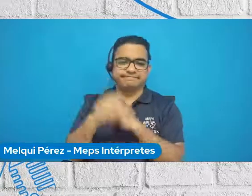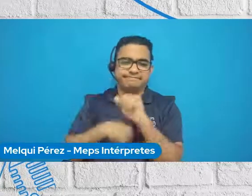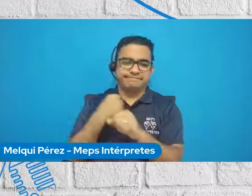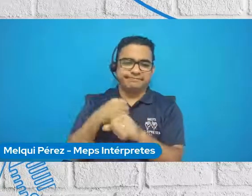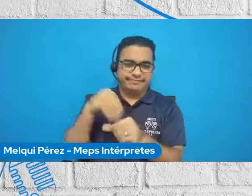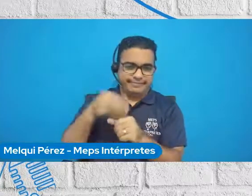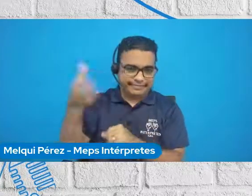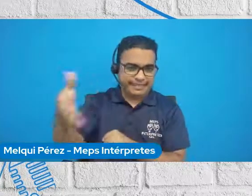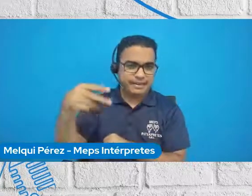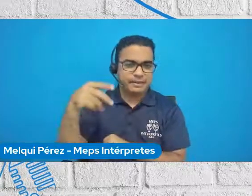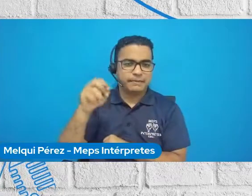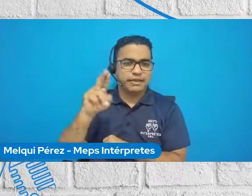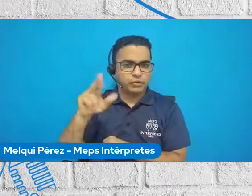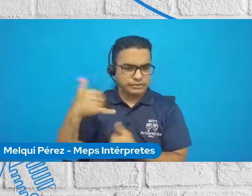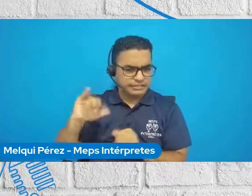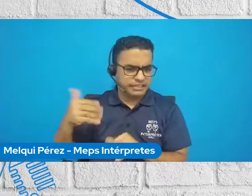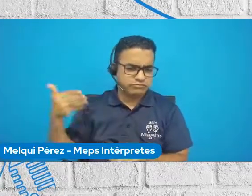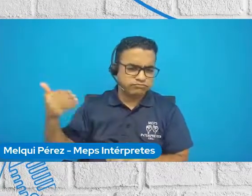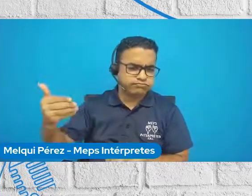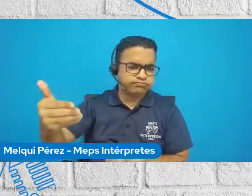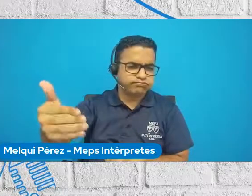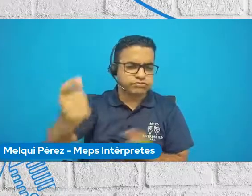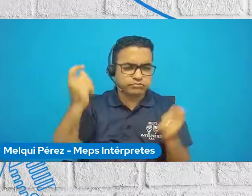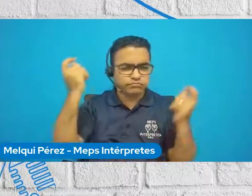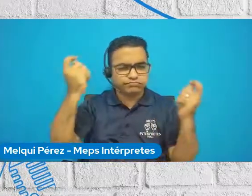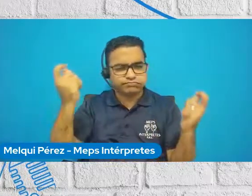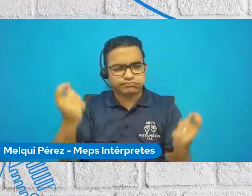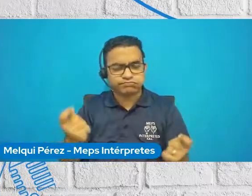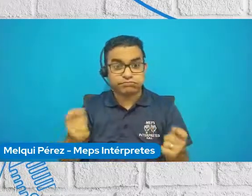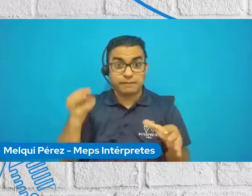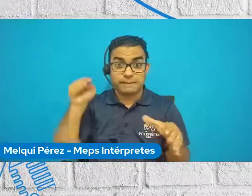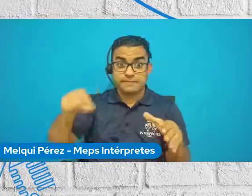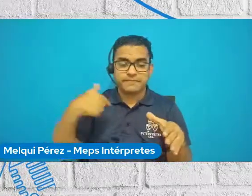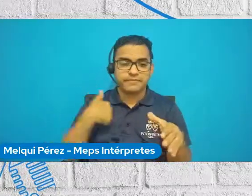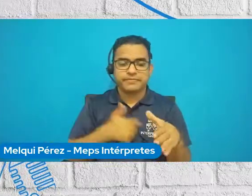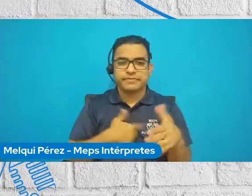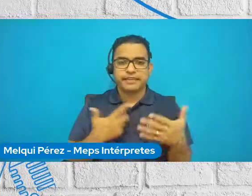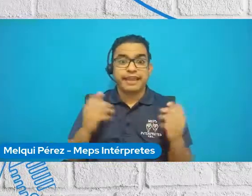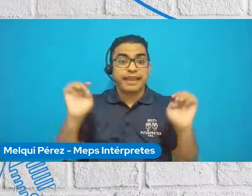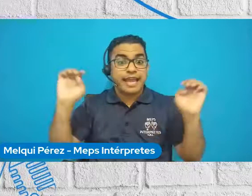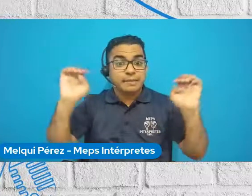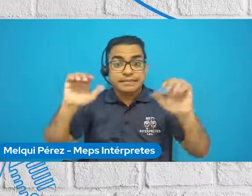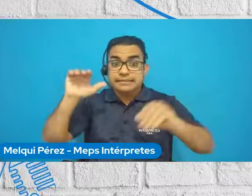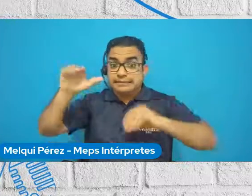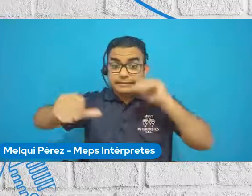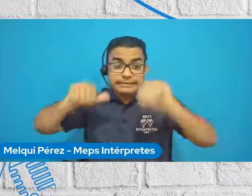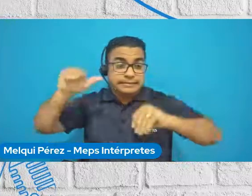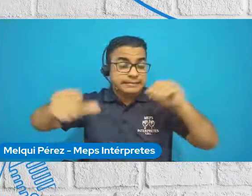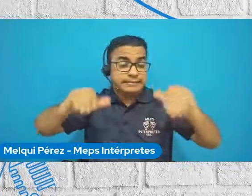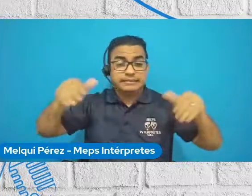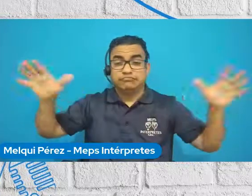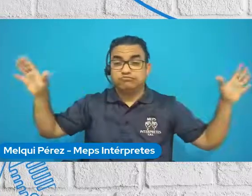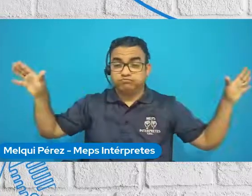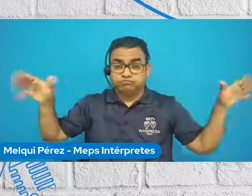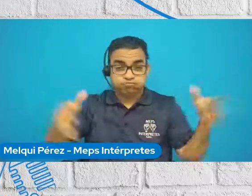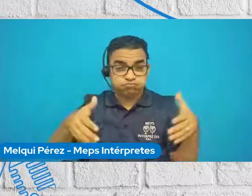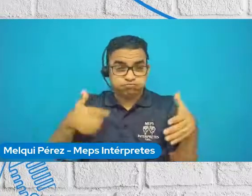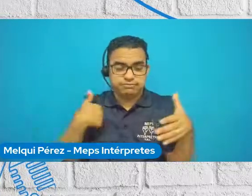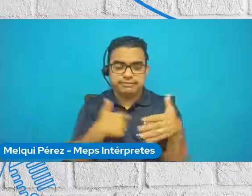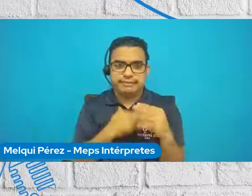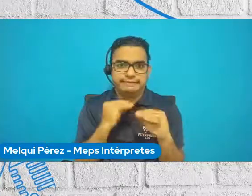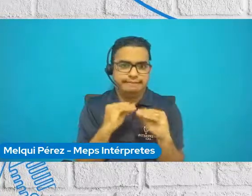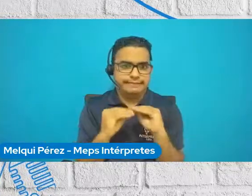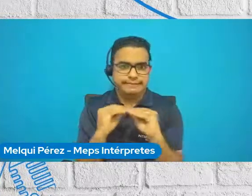ejecutándose hasta ahora, fueron para una movilización de emergencia, dado que tuvimos que reacomodarnos,